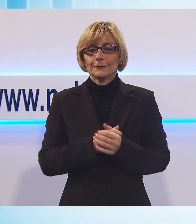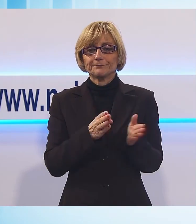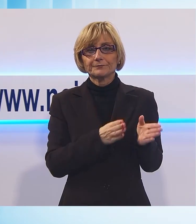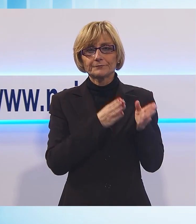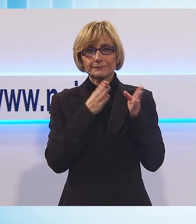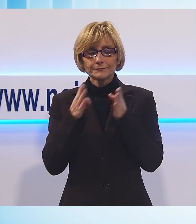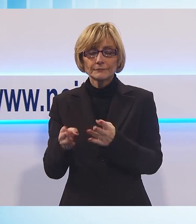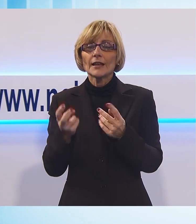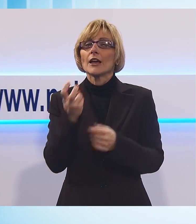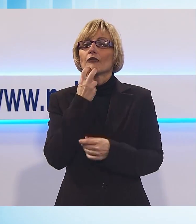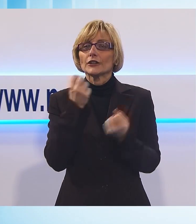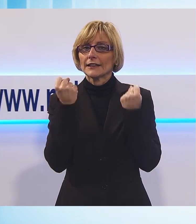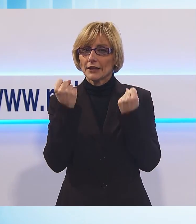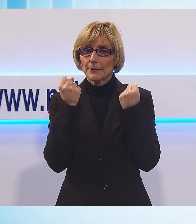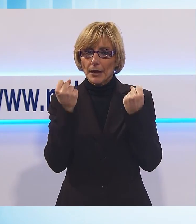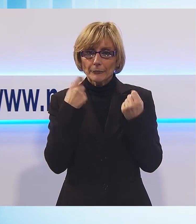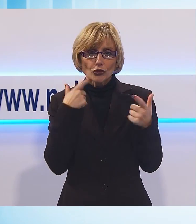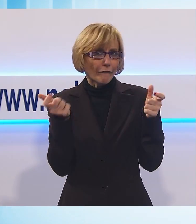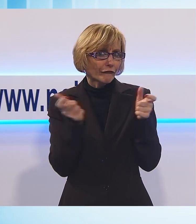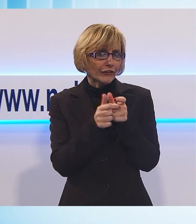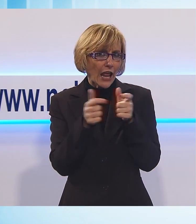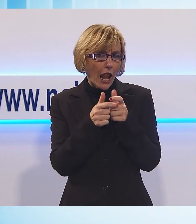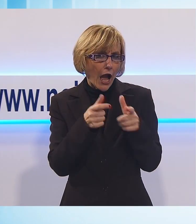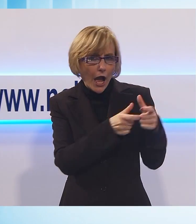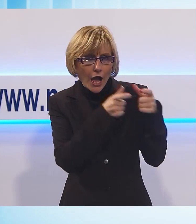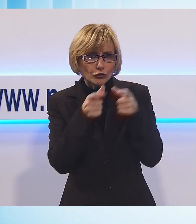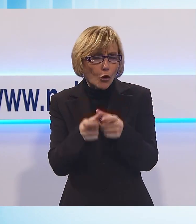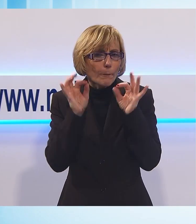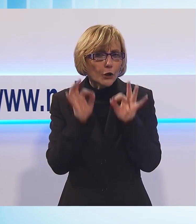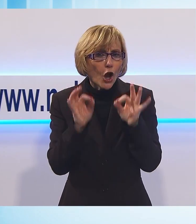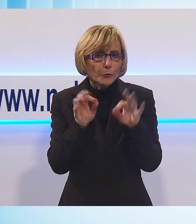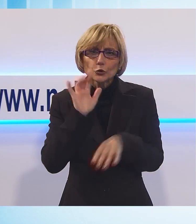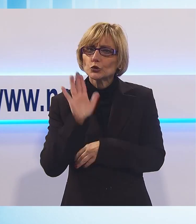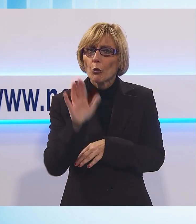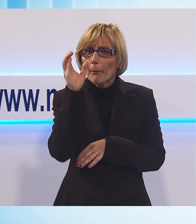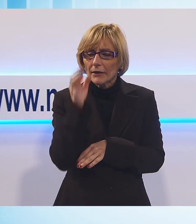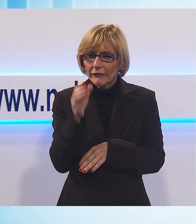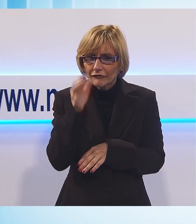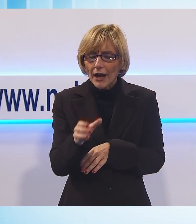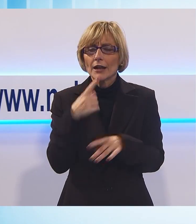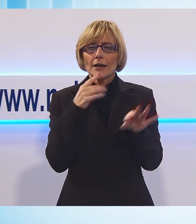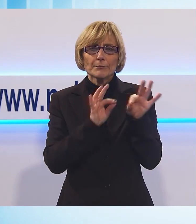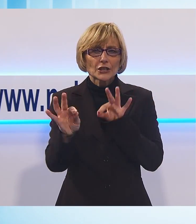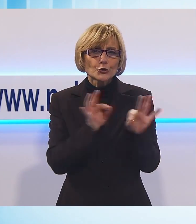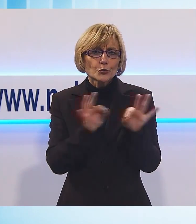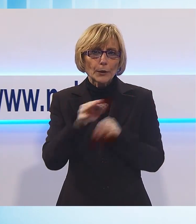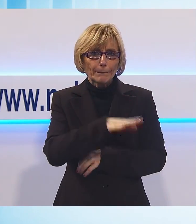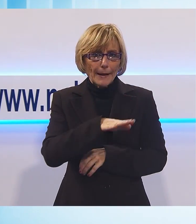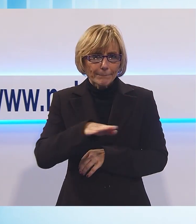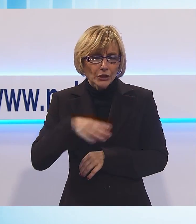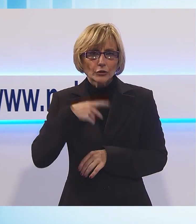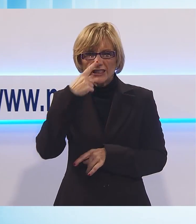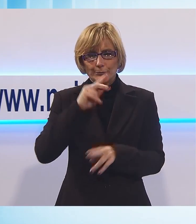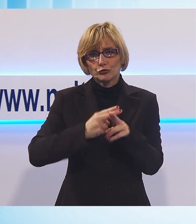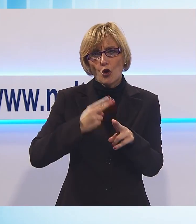villaggio della Befana, uno spazio ricreativo a misura di bambino, con tante attrazioni a partire dai maestri cioccolatieri,